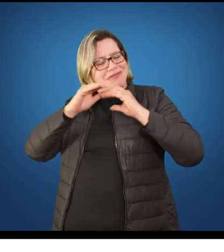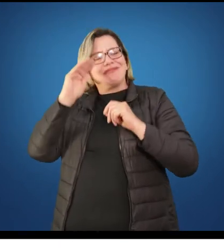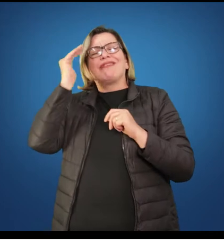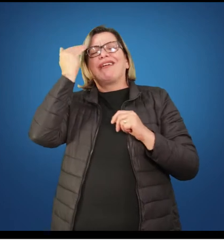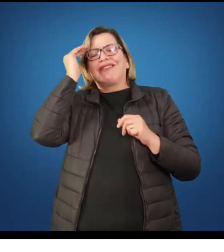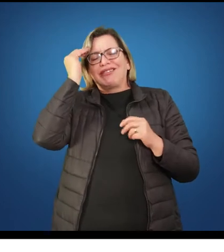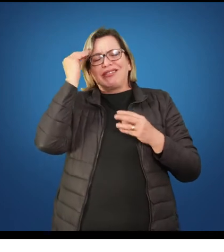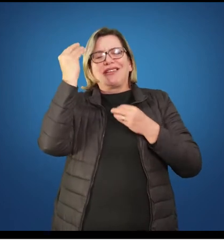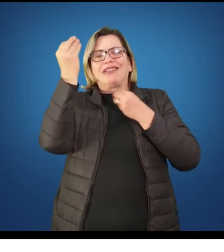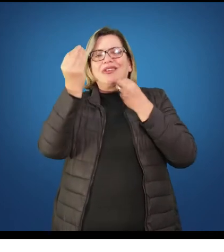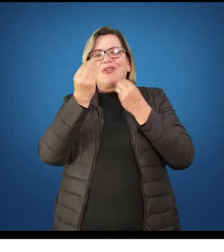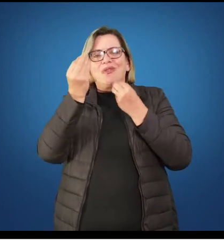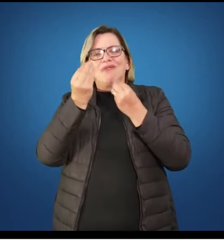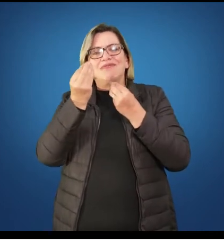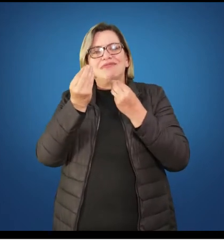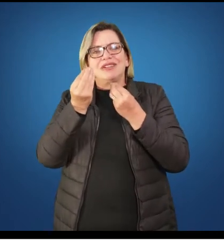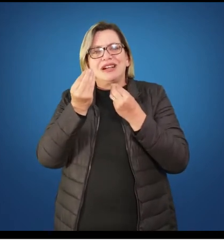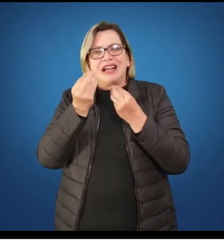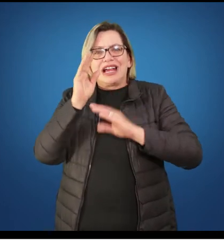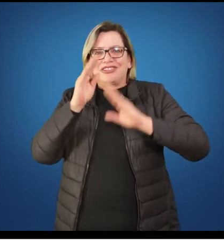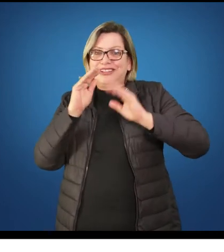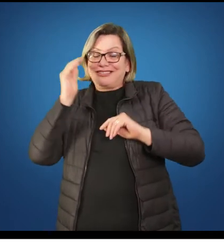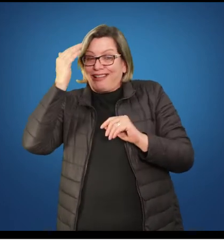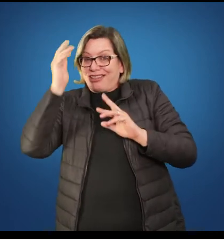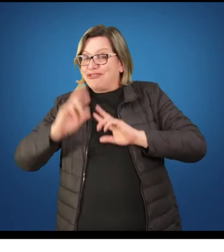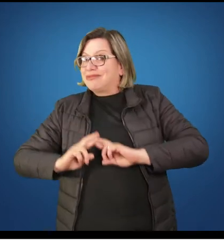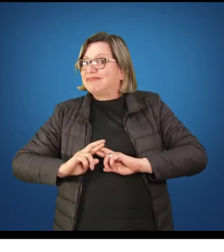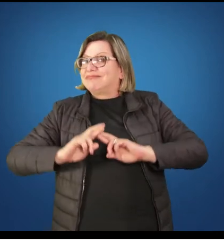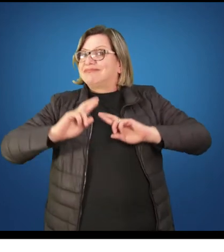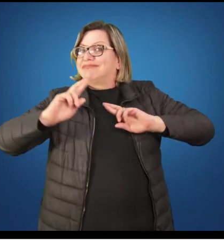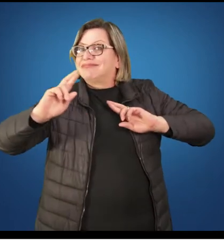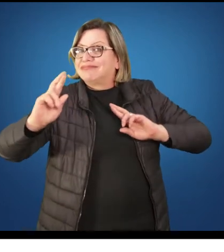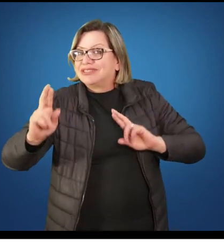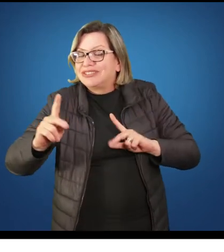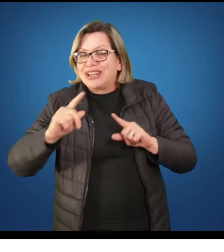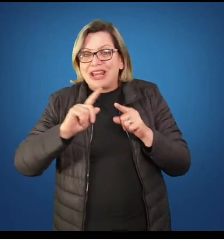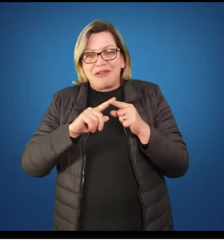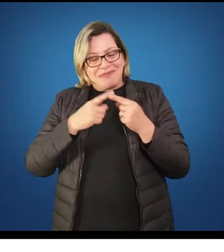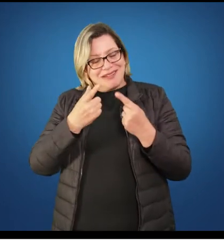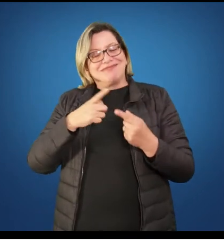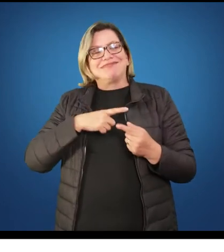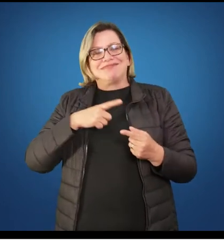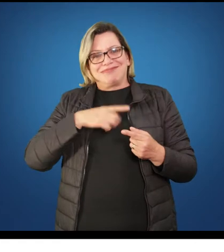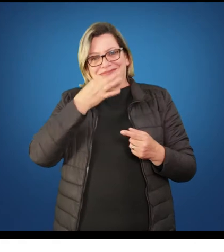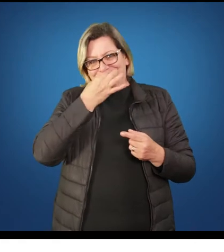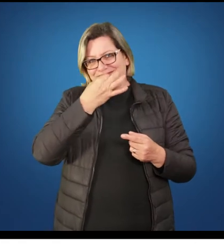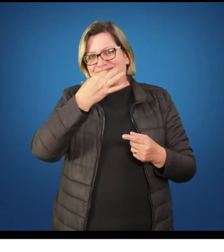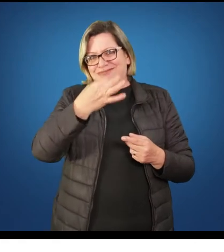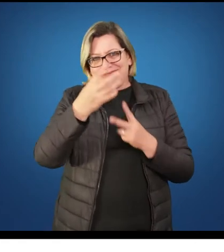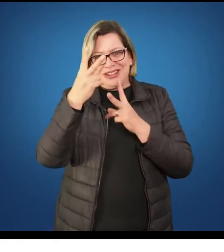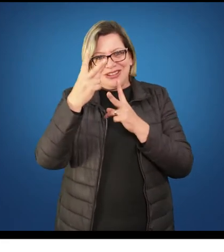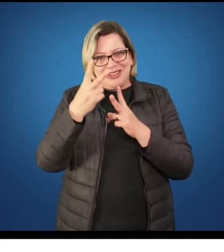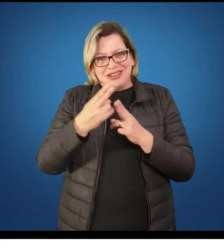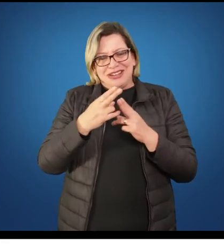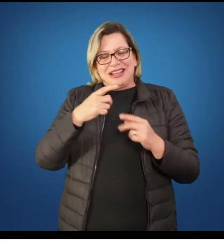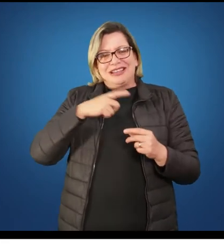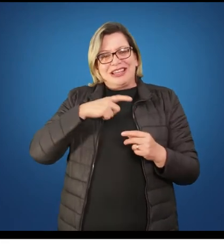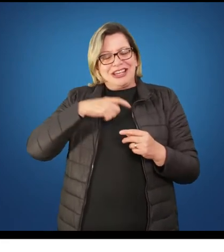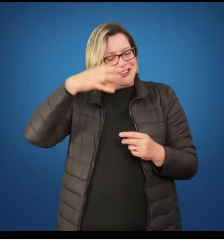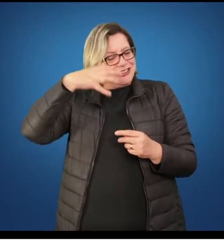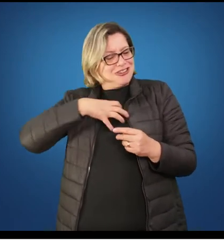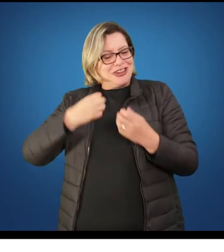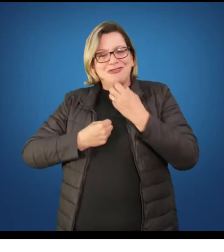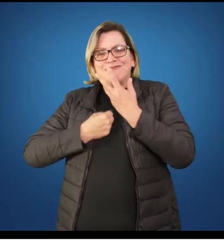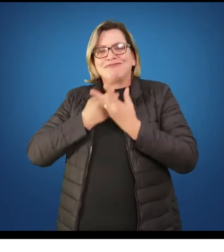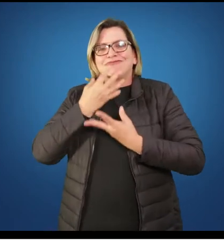tentar colocar todo mundo dentro de uma caixinha e, olha, agora é criança de 7 anos, vou dar essa atividade. Agora